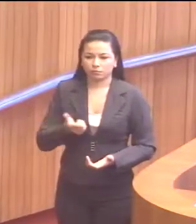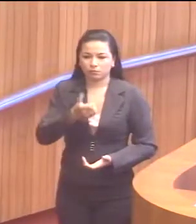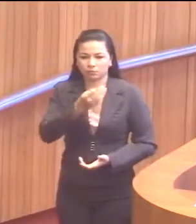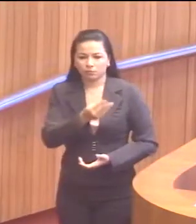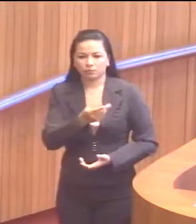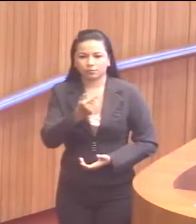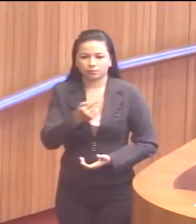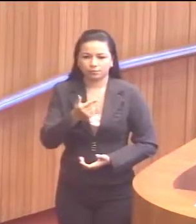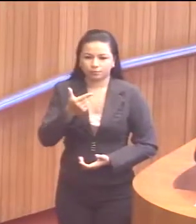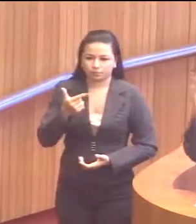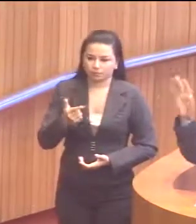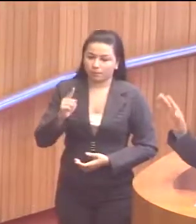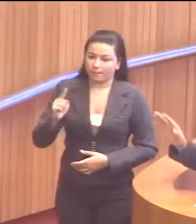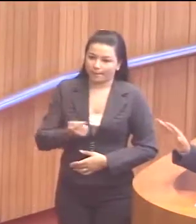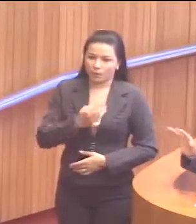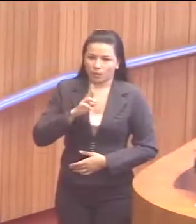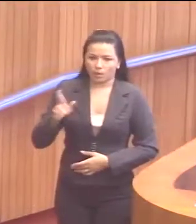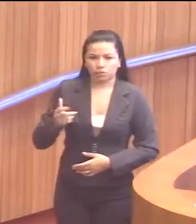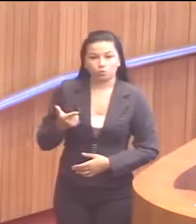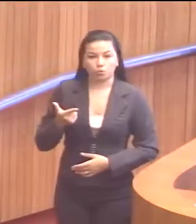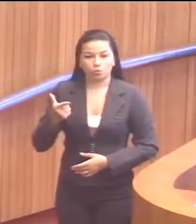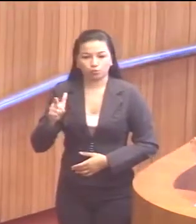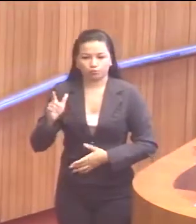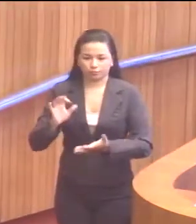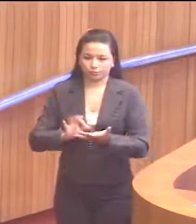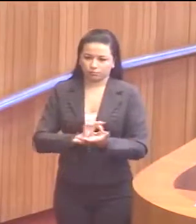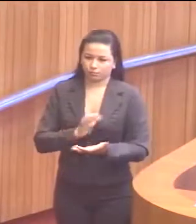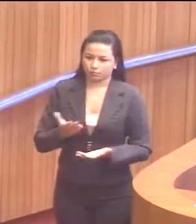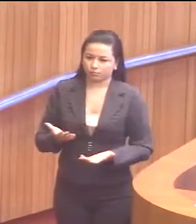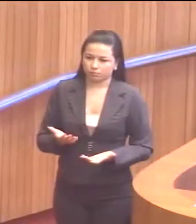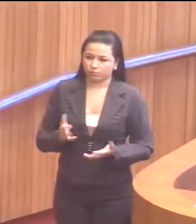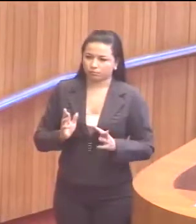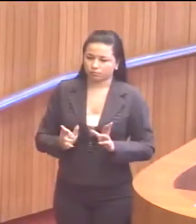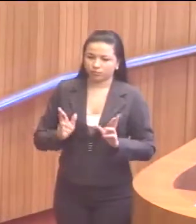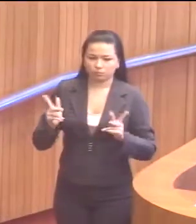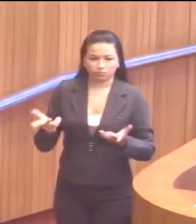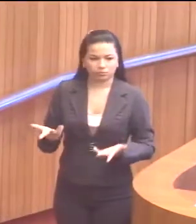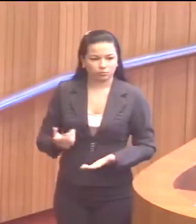de 372 mil reais. É outro contrato. Outro contrato.